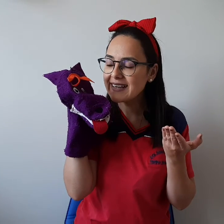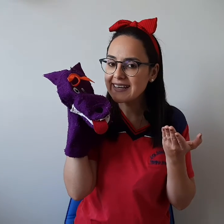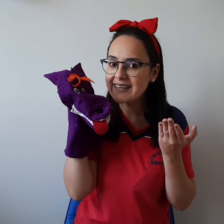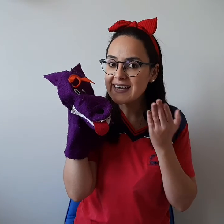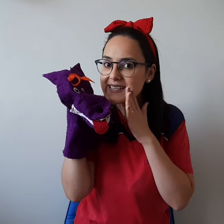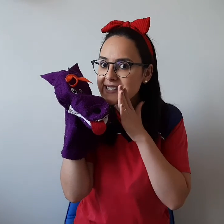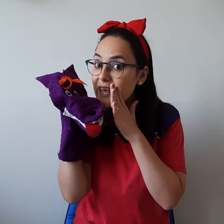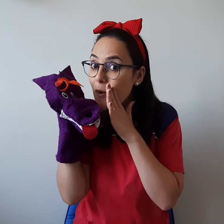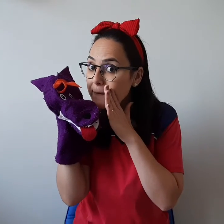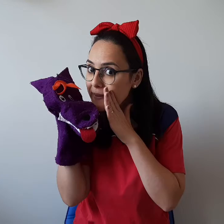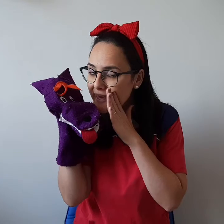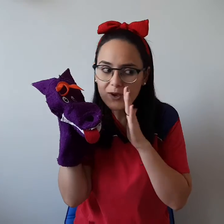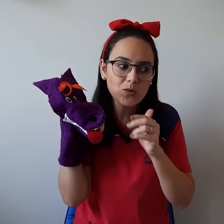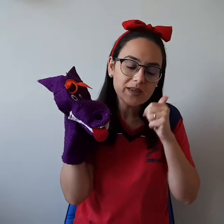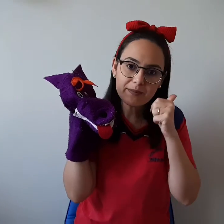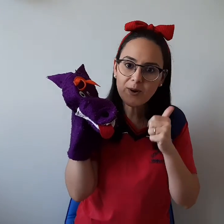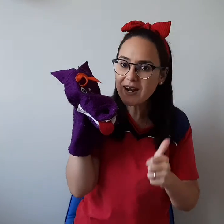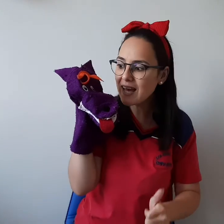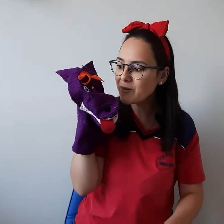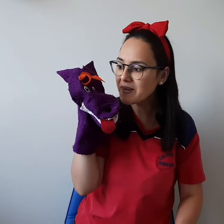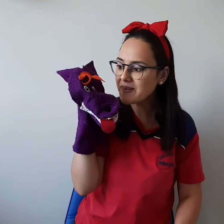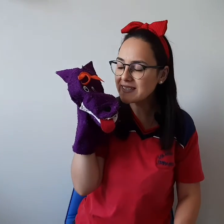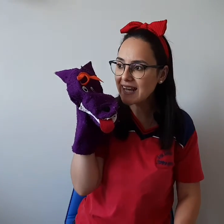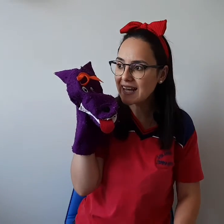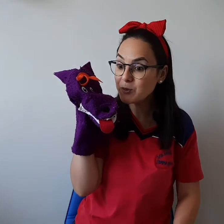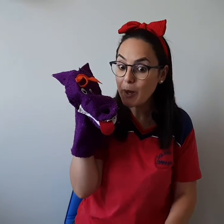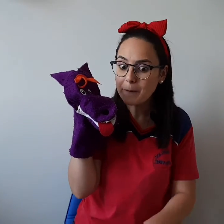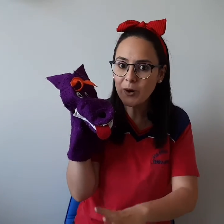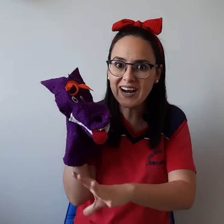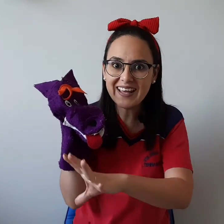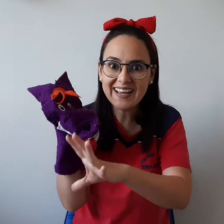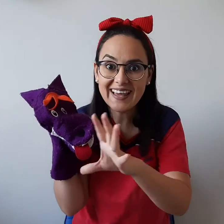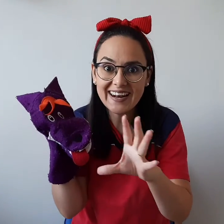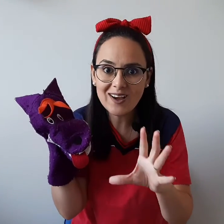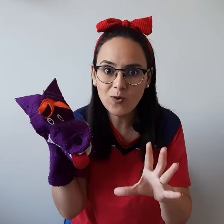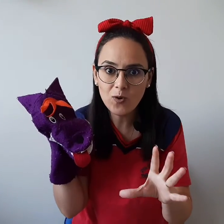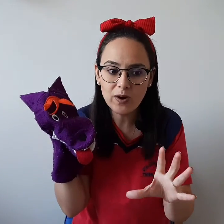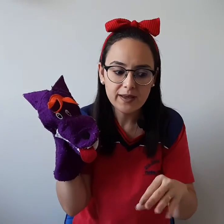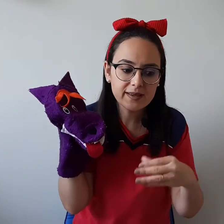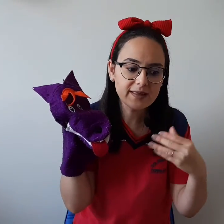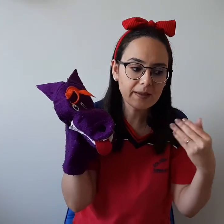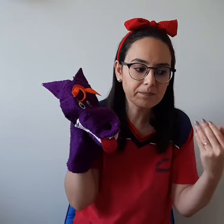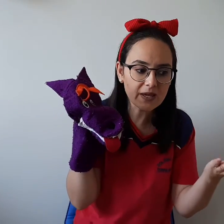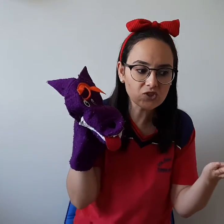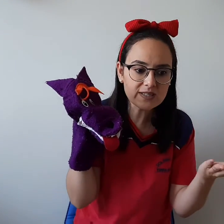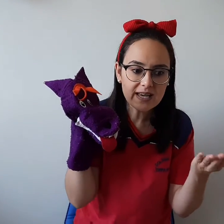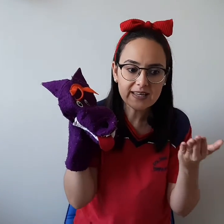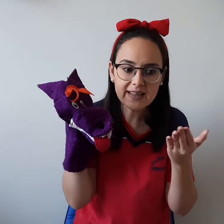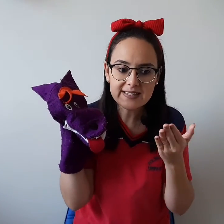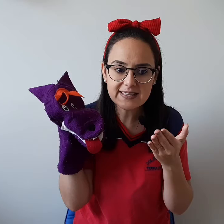seu amigo que mora lá no Reino Encantado, mora lá naquela lagoa que tem peixes, que tem